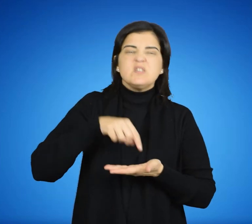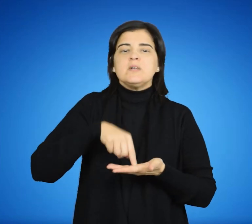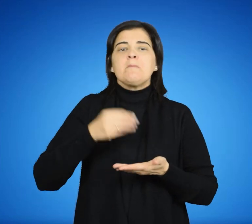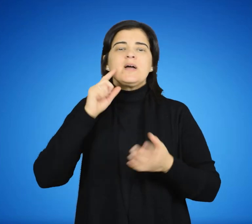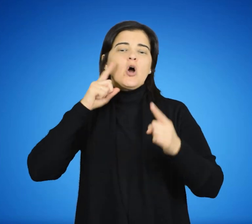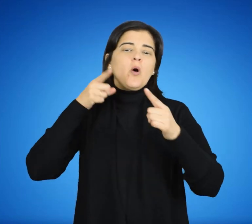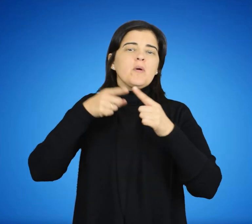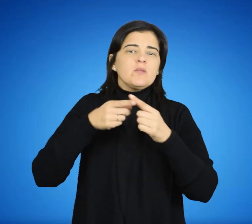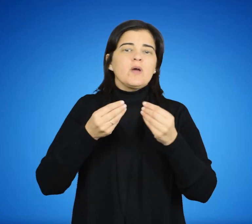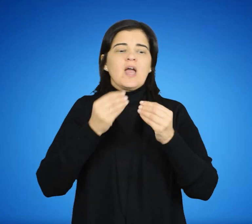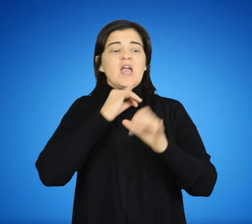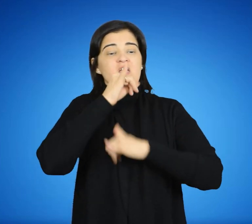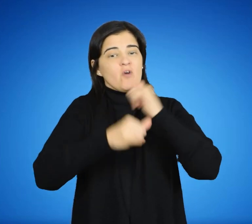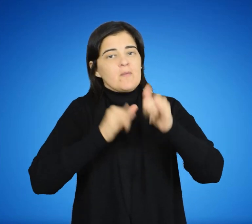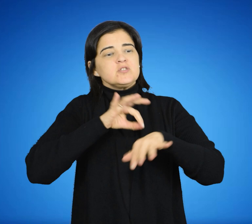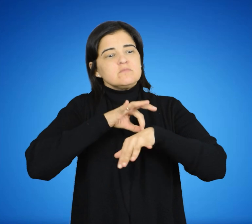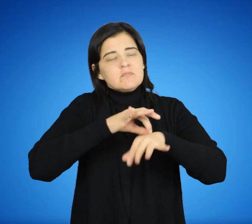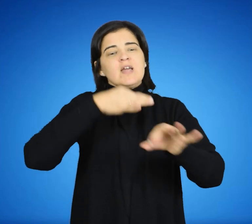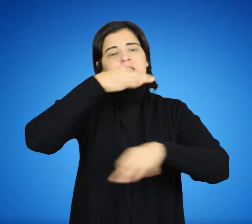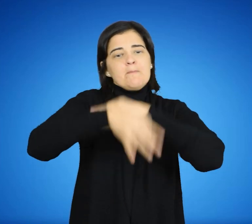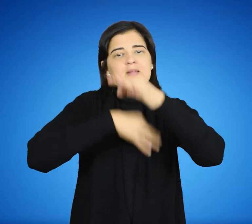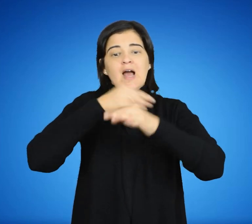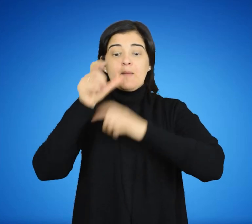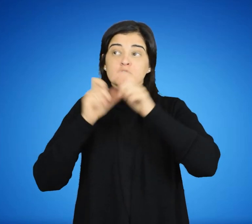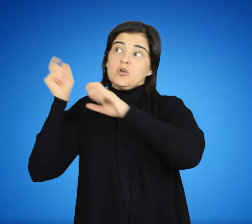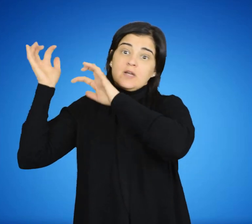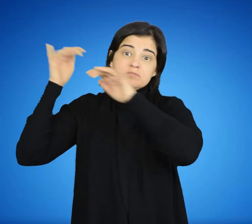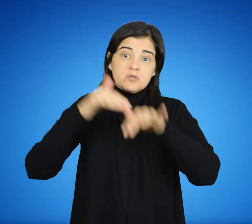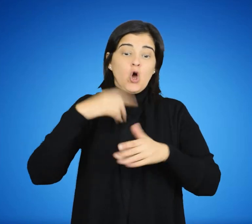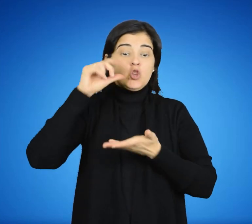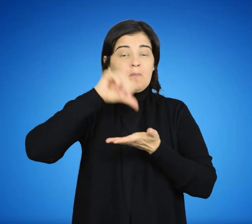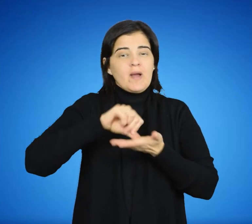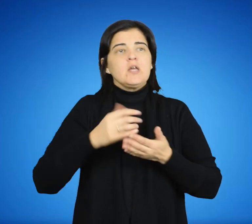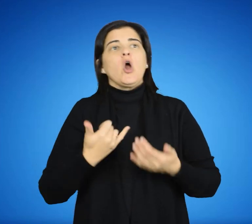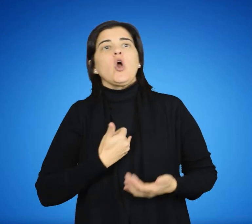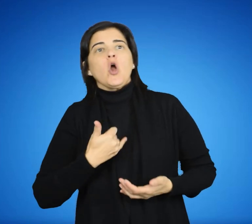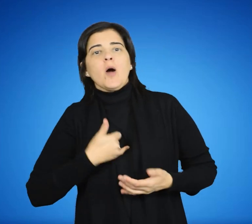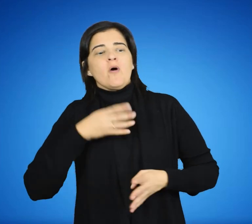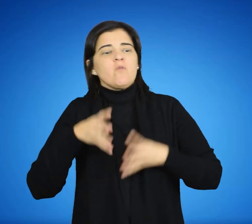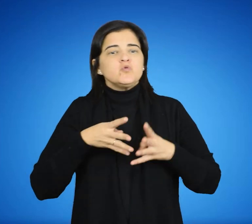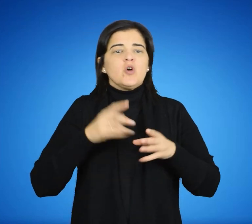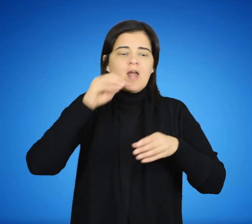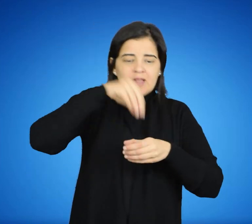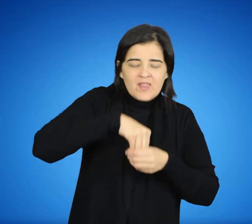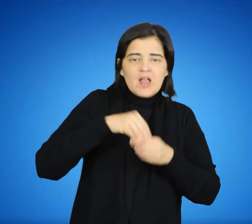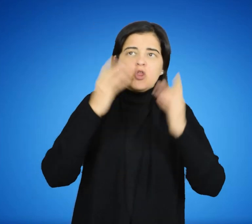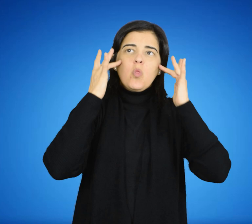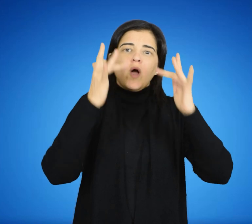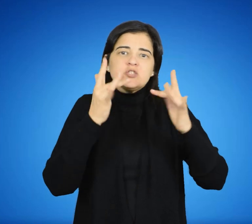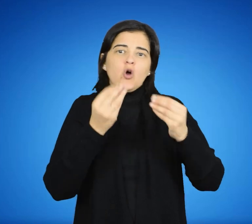brindar información y orientar a las personas migrantes que llegan a nuestro país sobre el funcionamiento y la oferta del sistema educativo y los